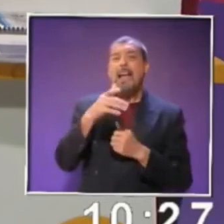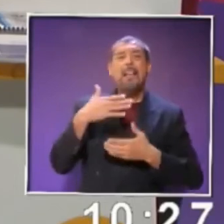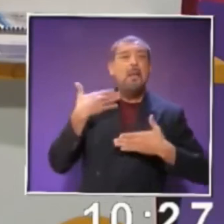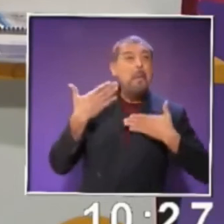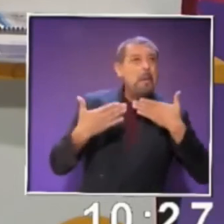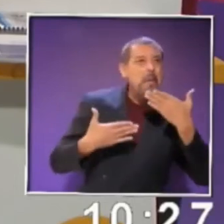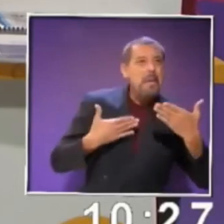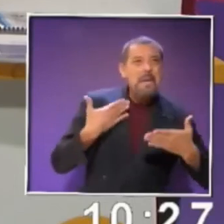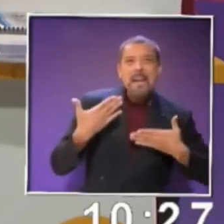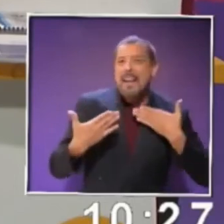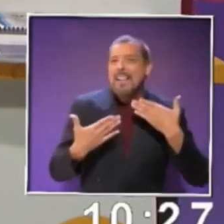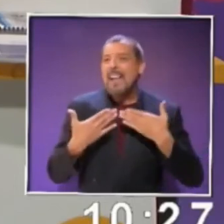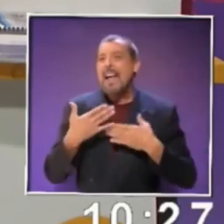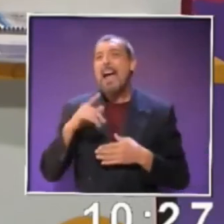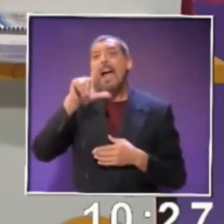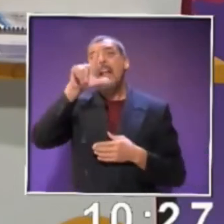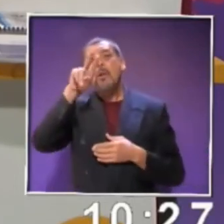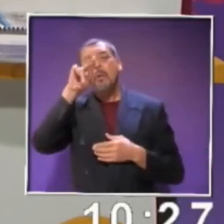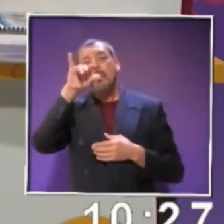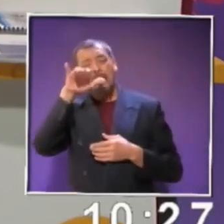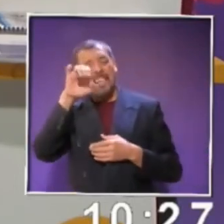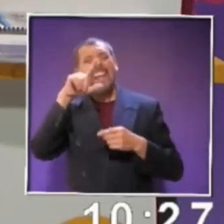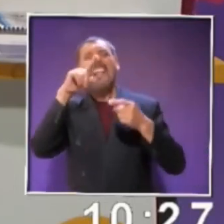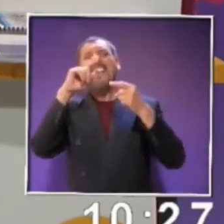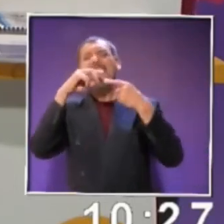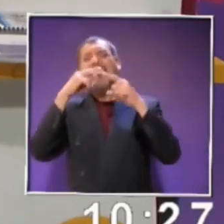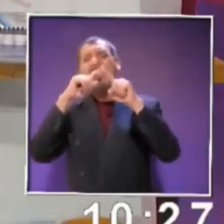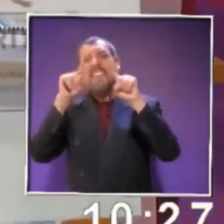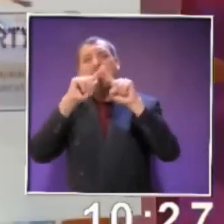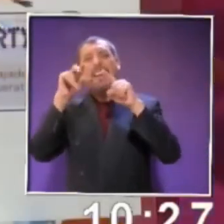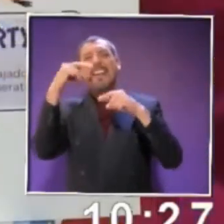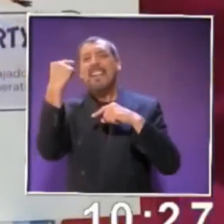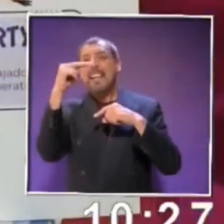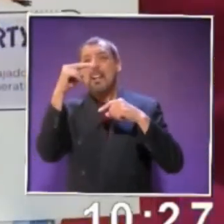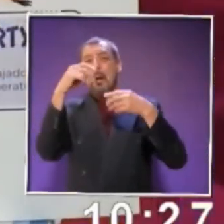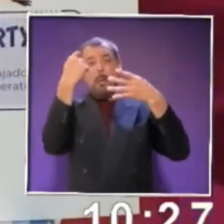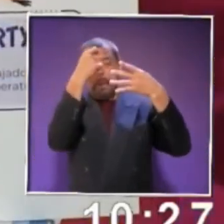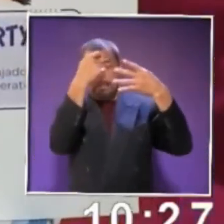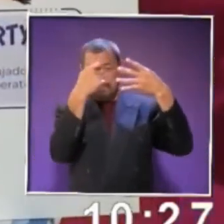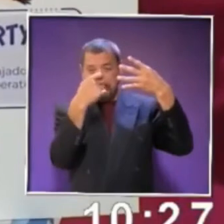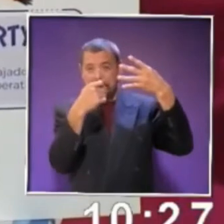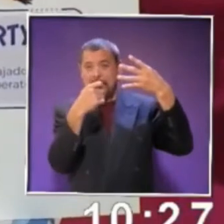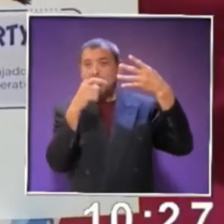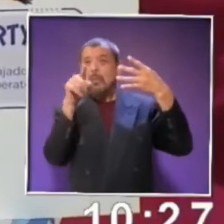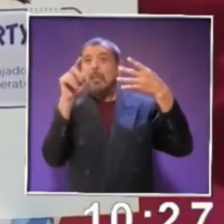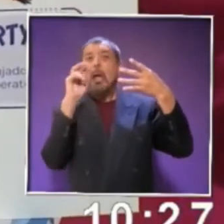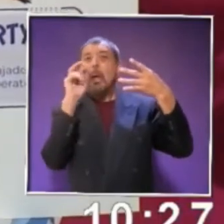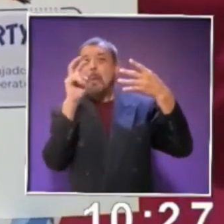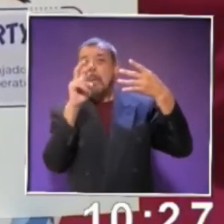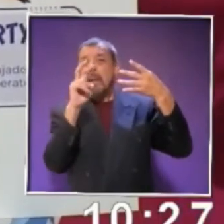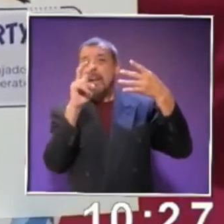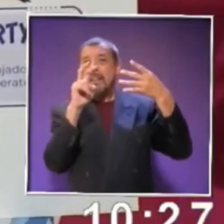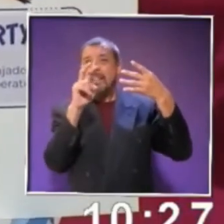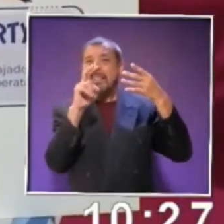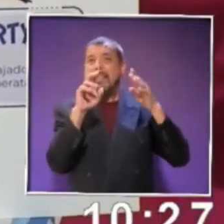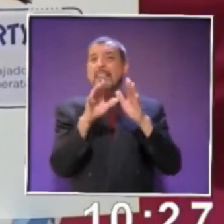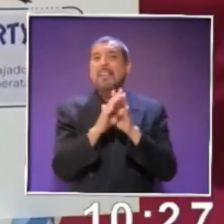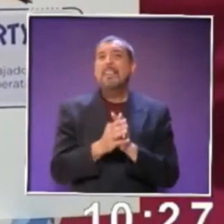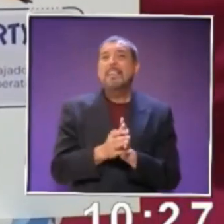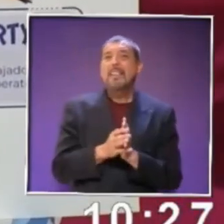Lucy también la encontramos por ahí. Bueno, mami, papi, cuidador, espero que hayan estado con su niño, apoyándolo,